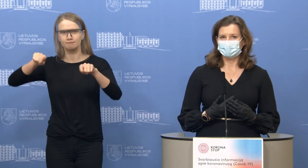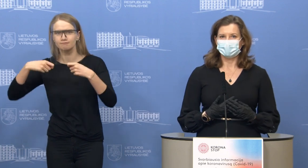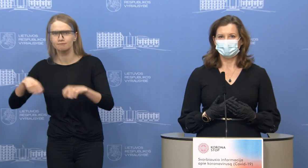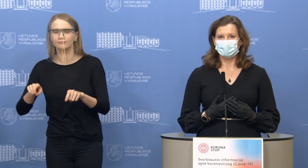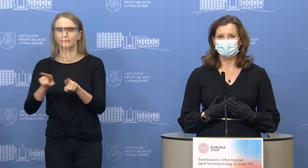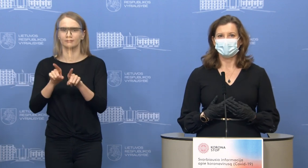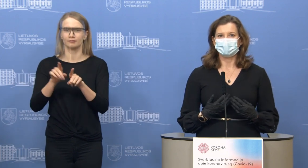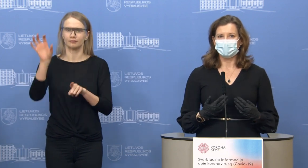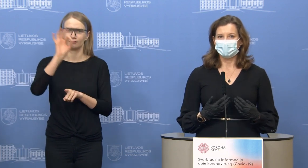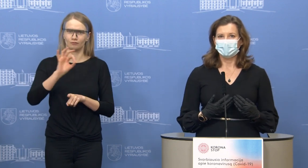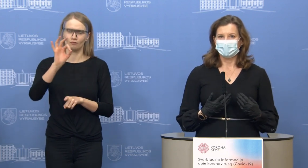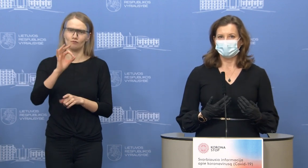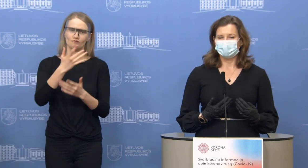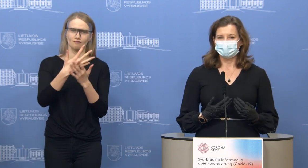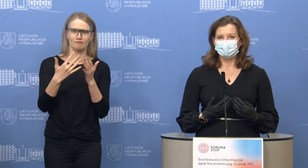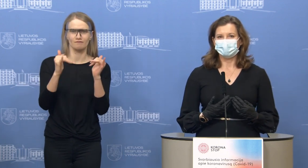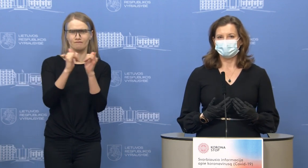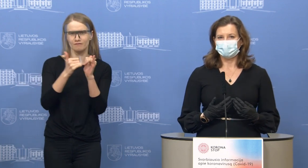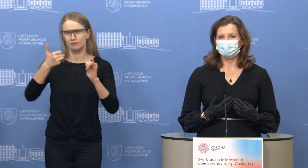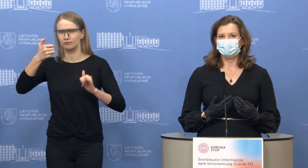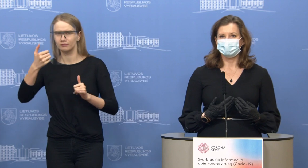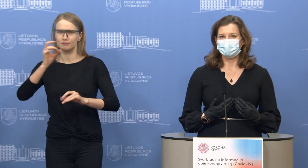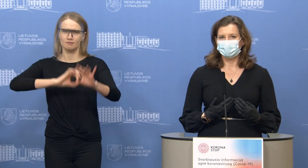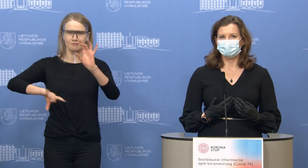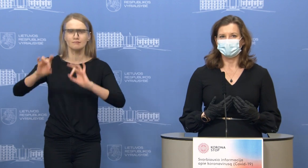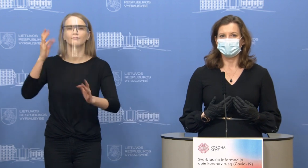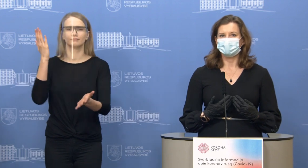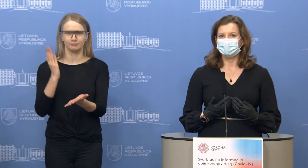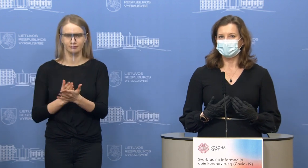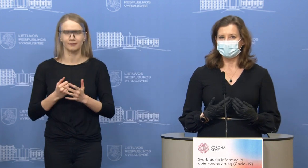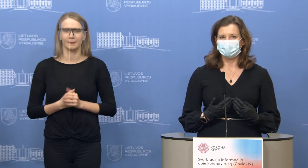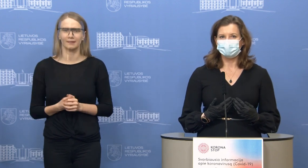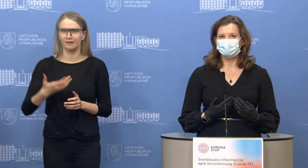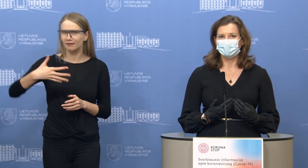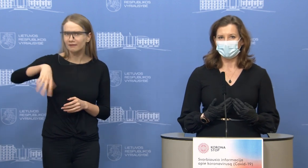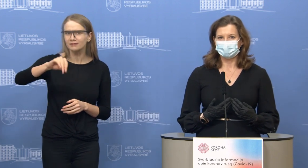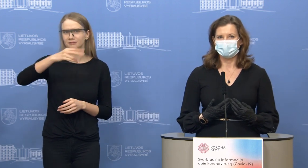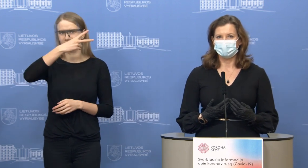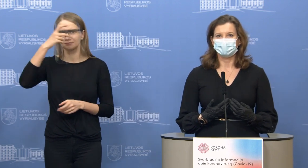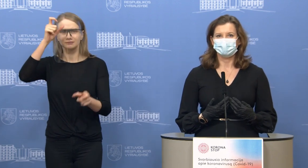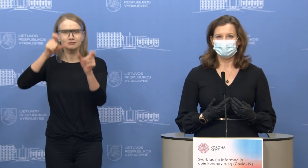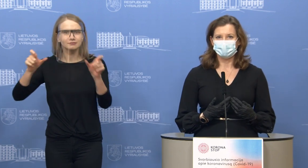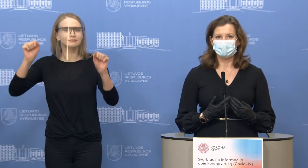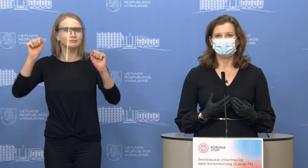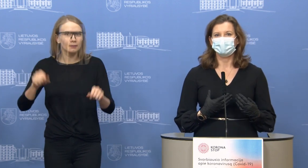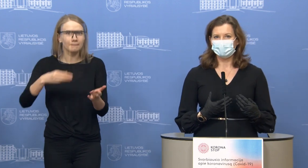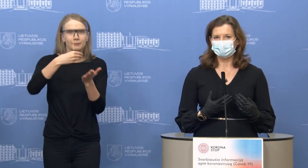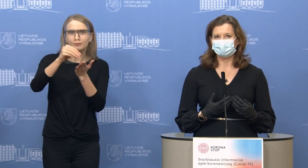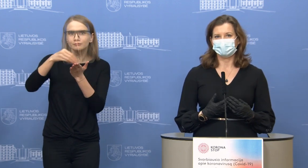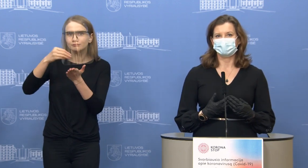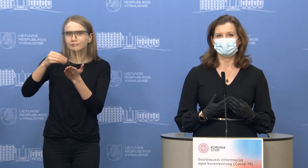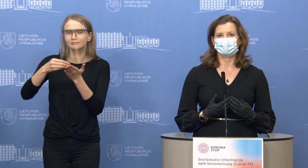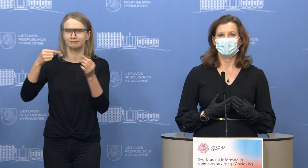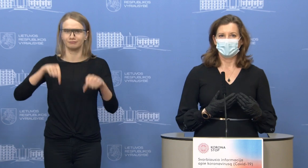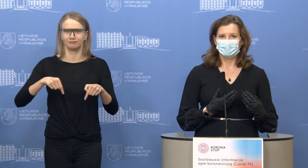socialinėje medijoje tam, kad Lietuvos vartotojai žinotų, kad jie tikrai gali visų prekių dabar nusipirkti iš